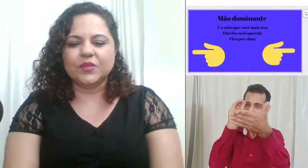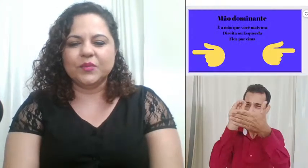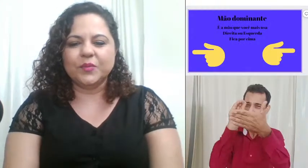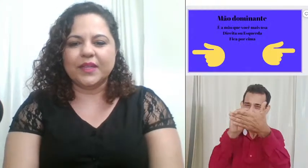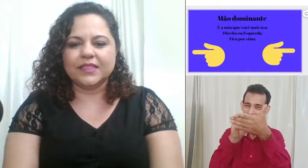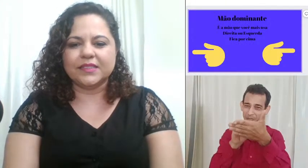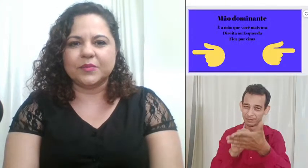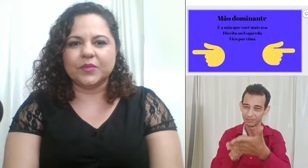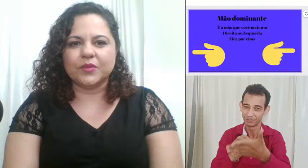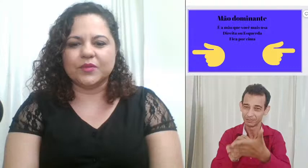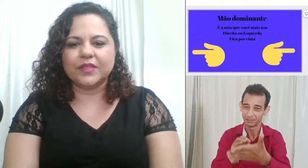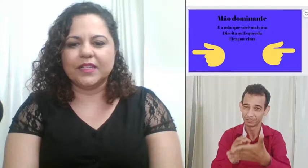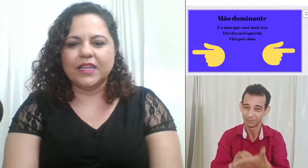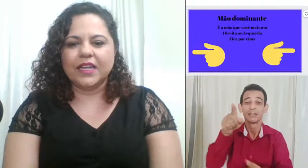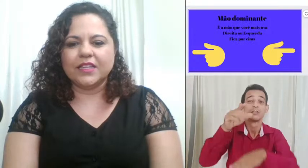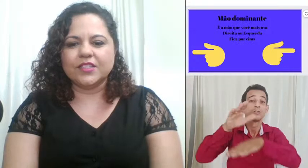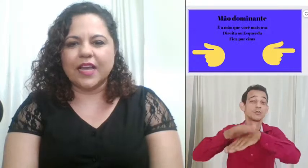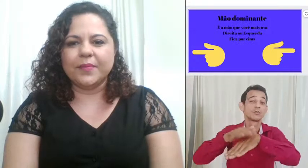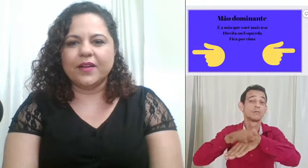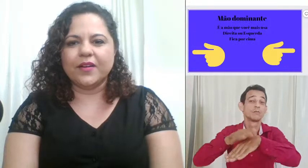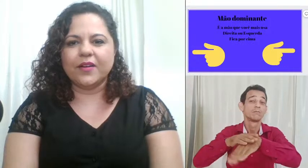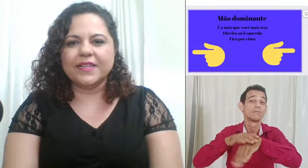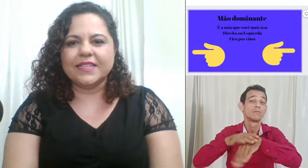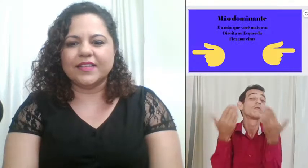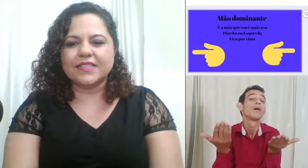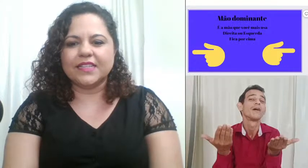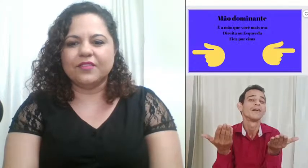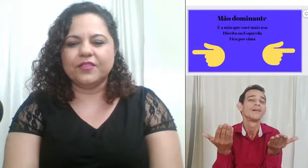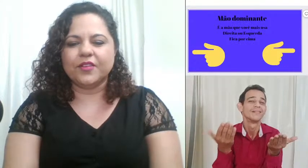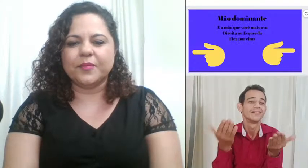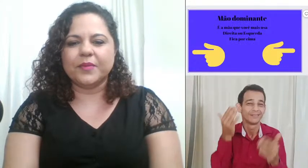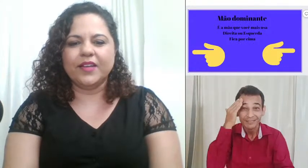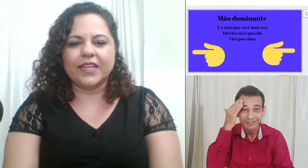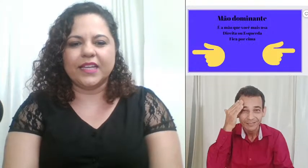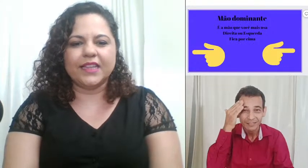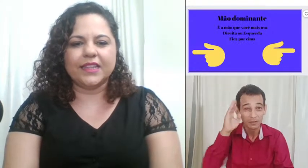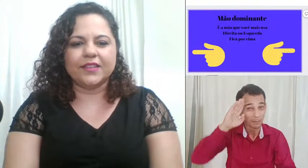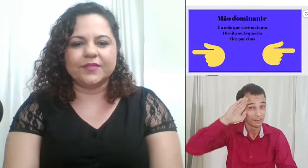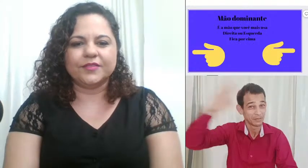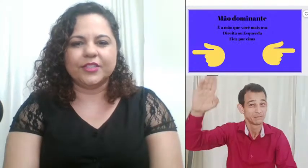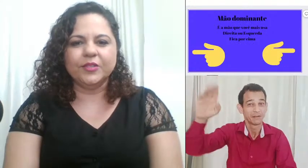mesmo já para começar a fazer da forma correta viu